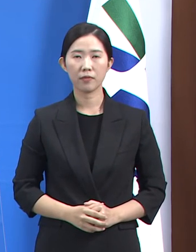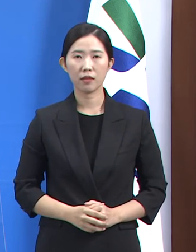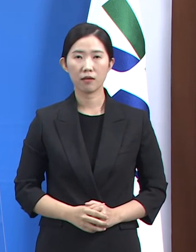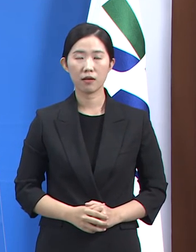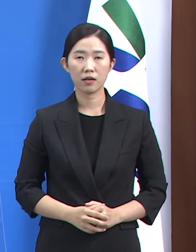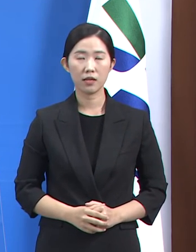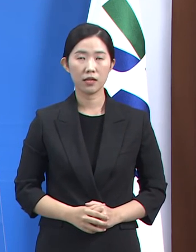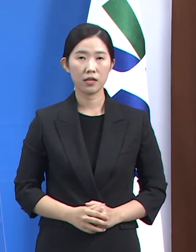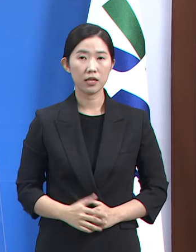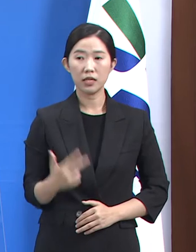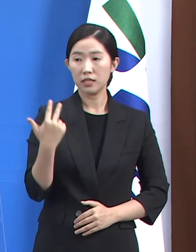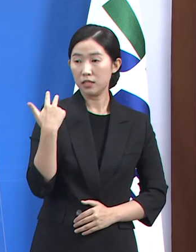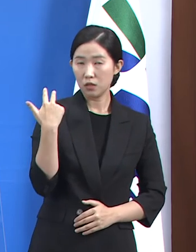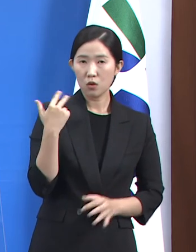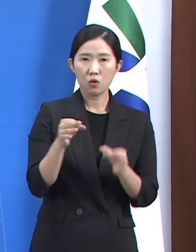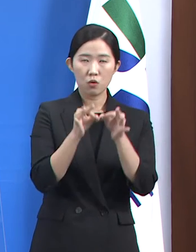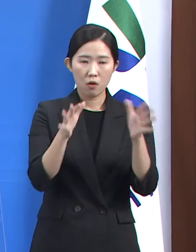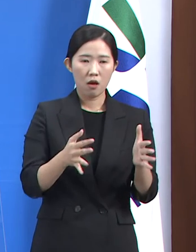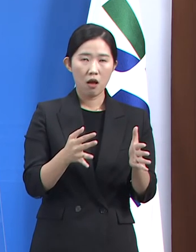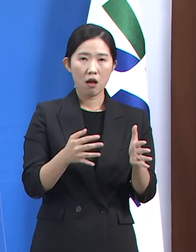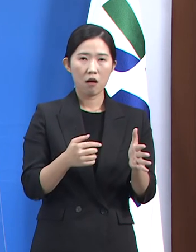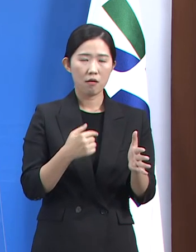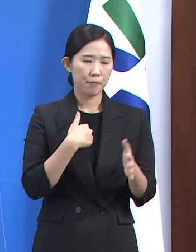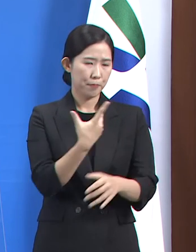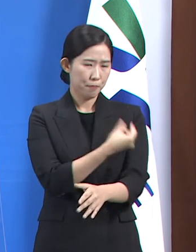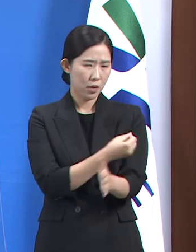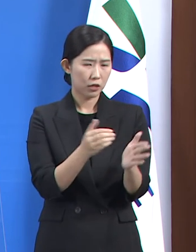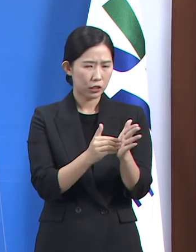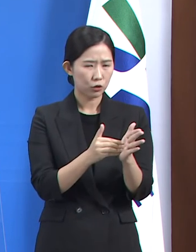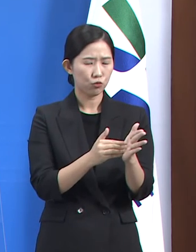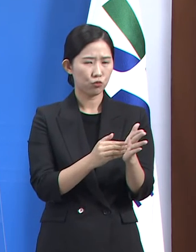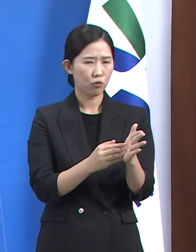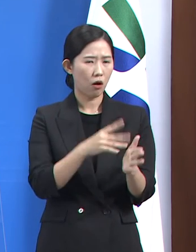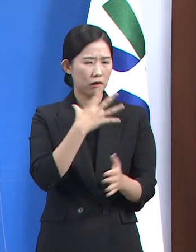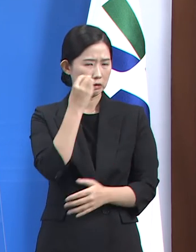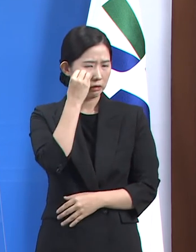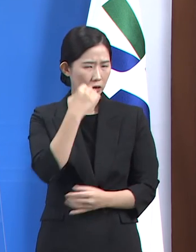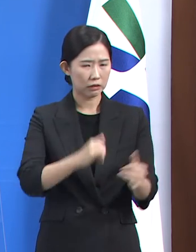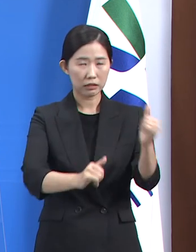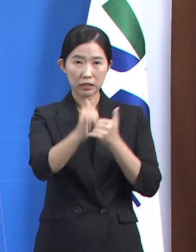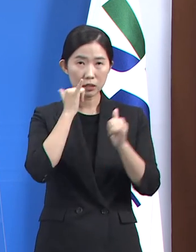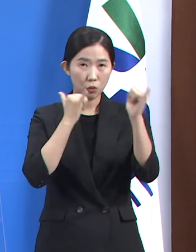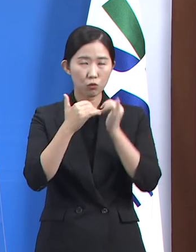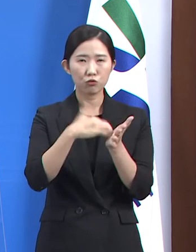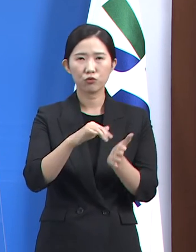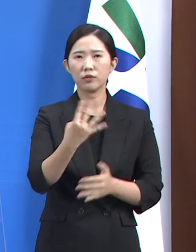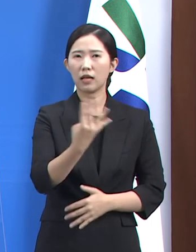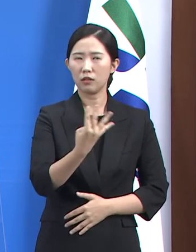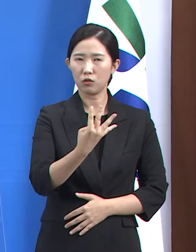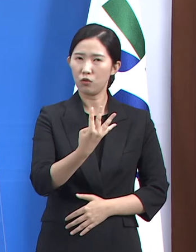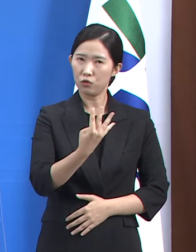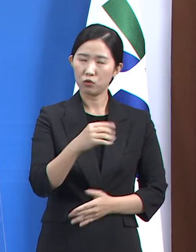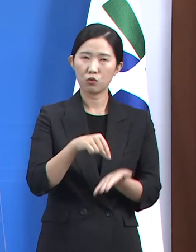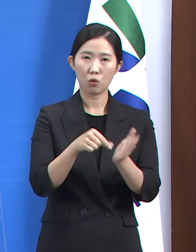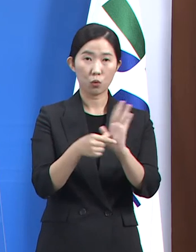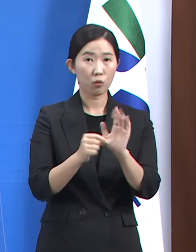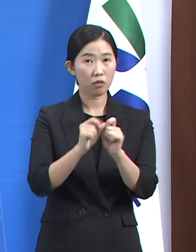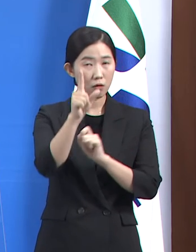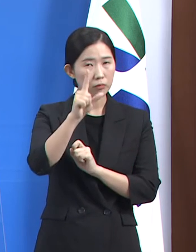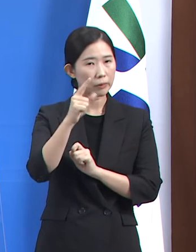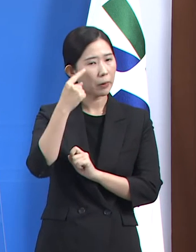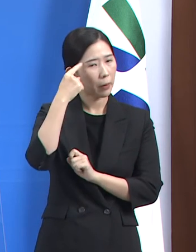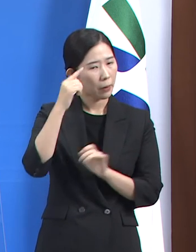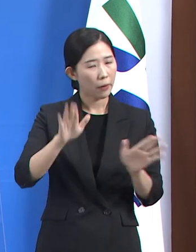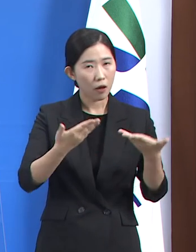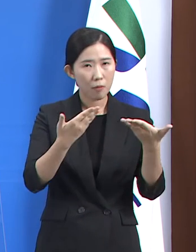지난 한 주간 도내 4,219건의 백신 이상만은 신고가 있었습니다. 대부분은 경증 사례이며 중증